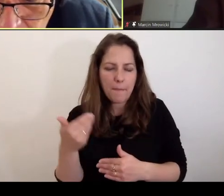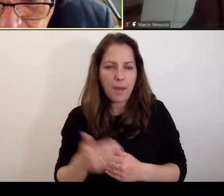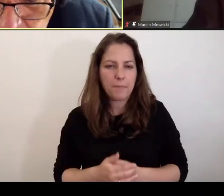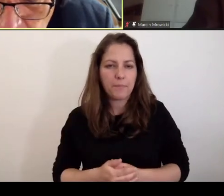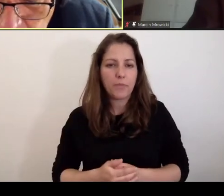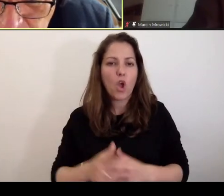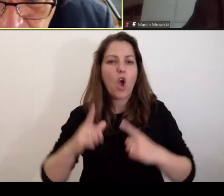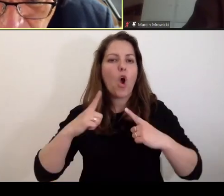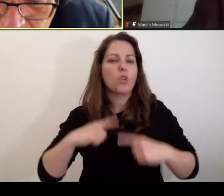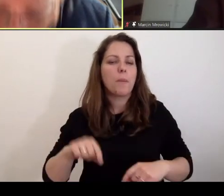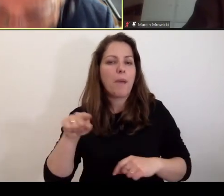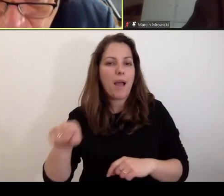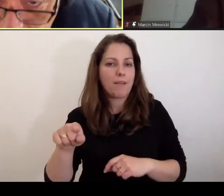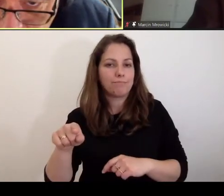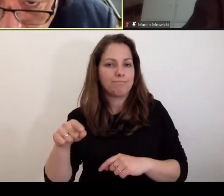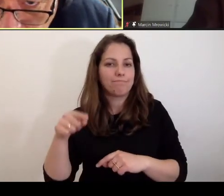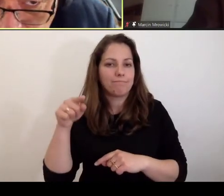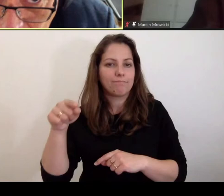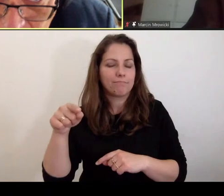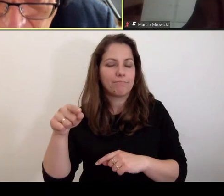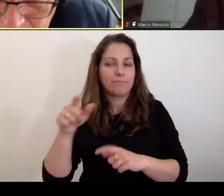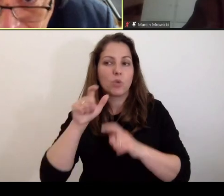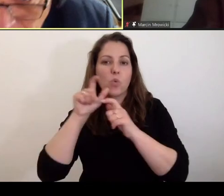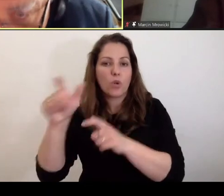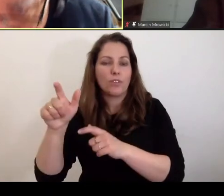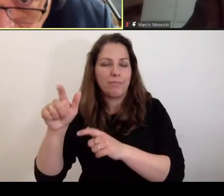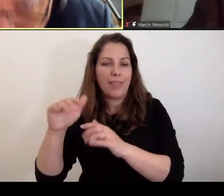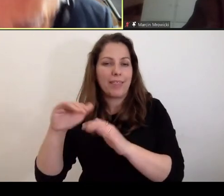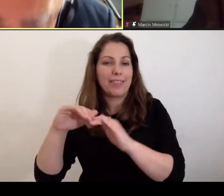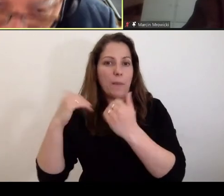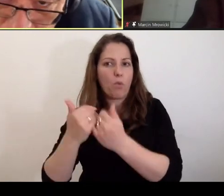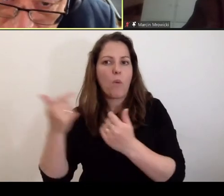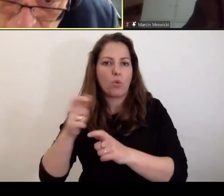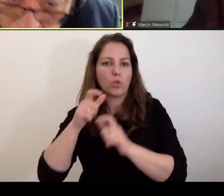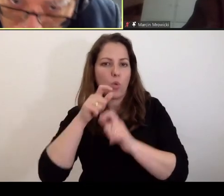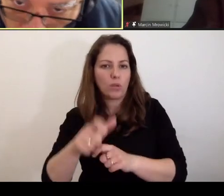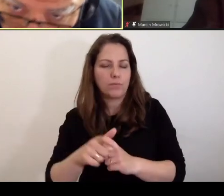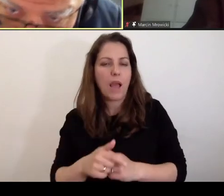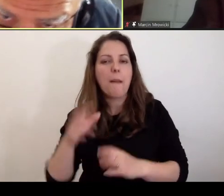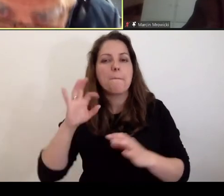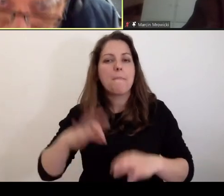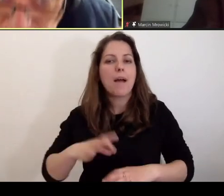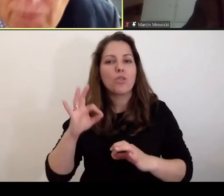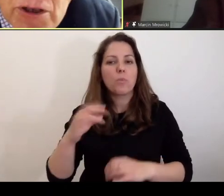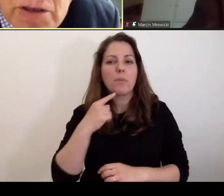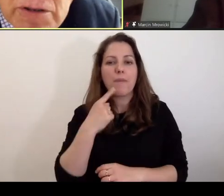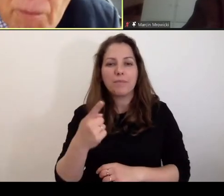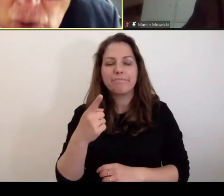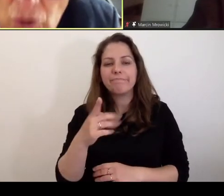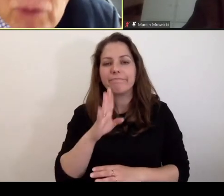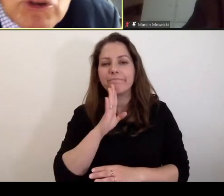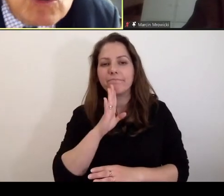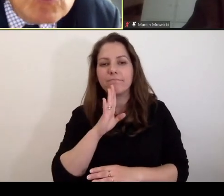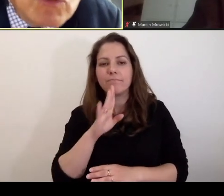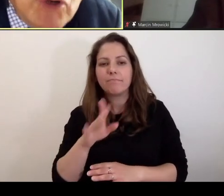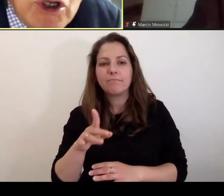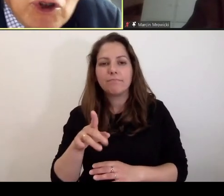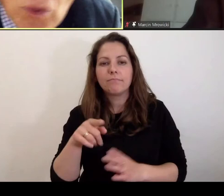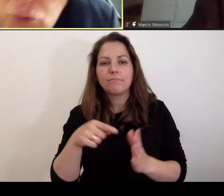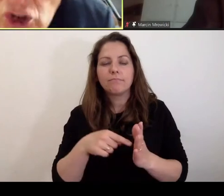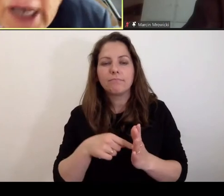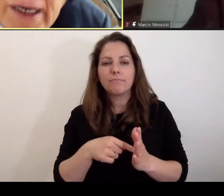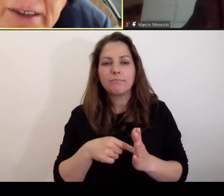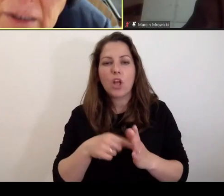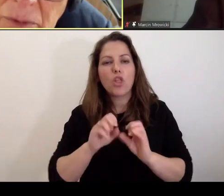Osoba, przy której się postępowali, musi się przed Trybunałem stawić. Natomiast, jak Pan słusznie zauważył, po tym pierwszym stawiennictwie, po wysłuchowaniu zarzutów,